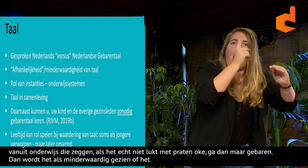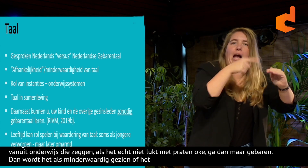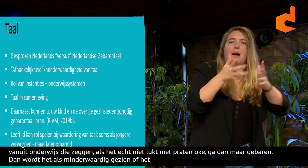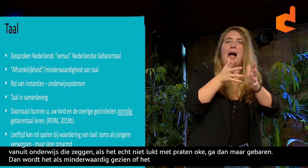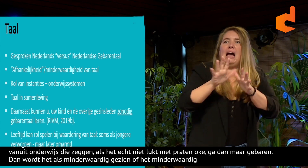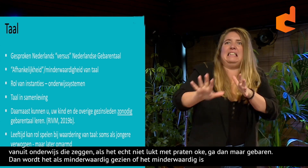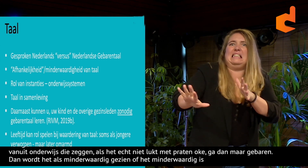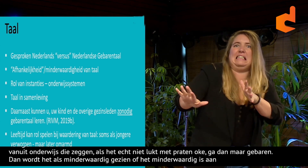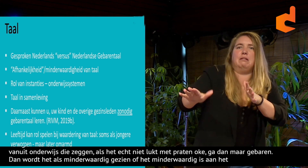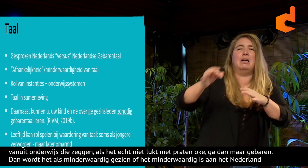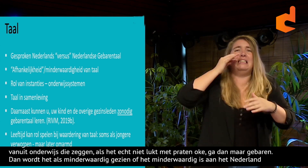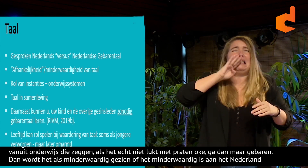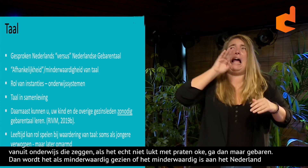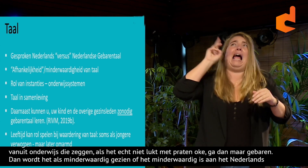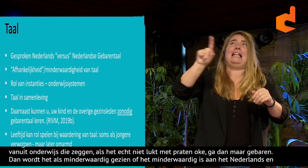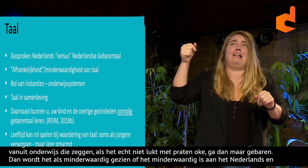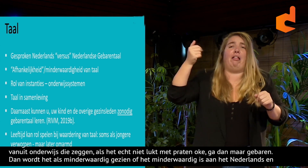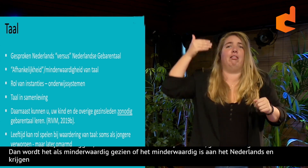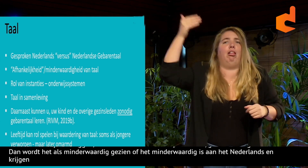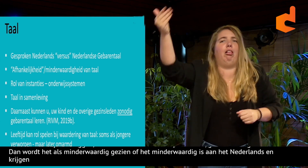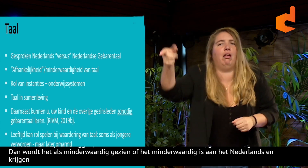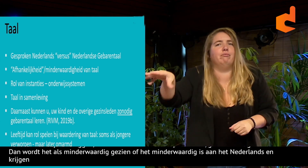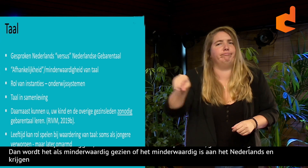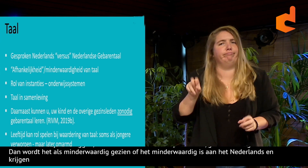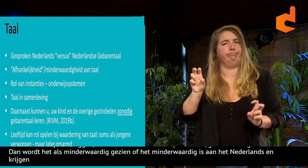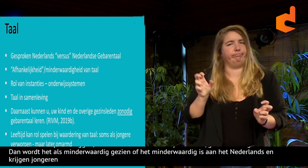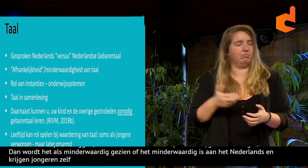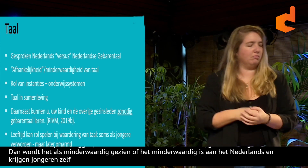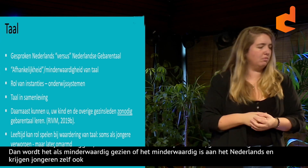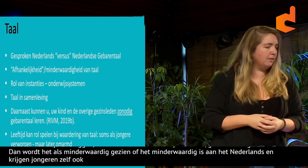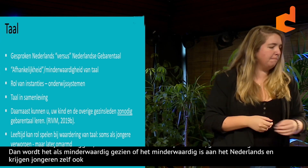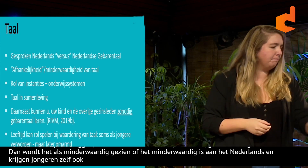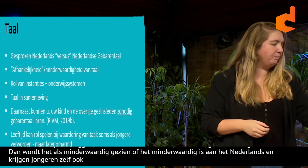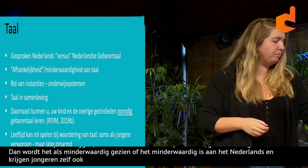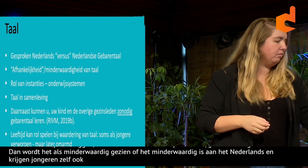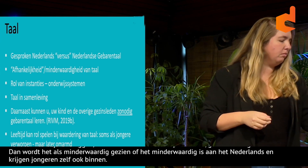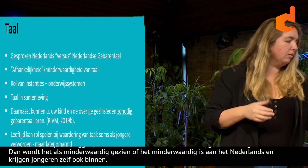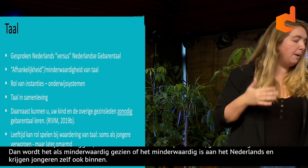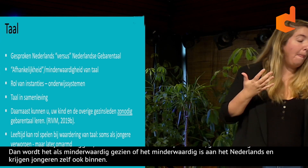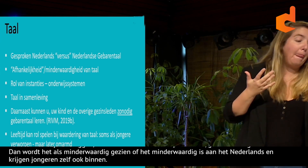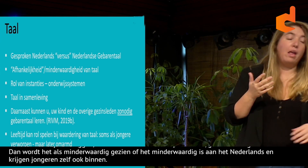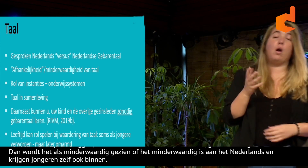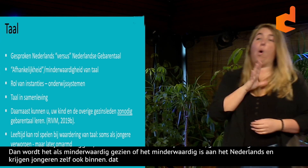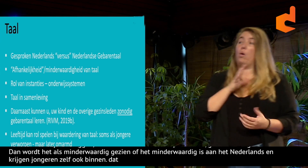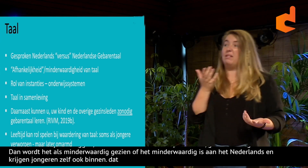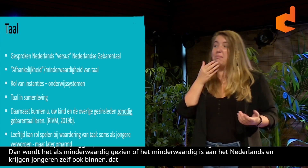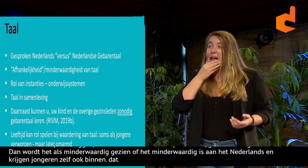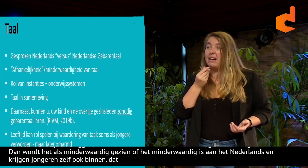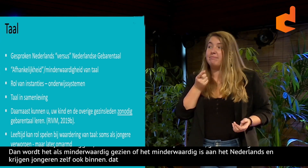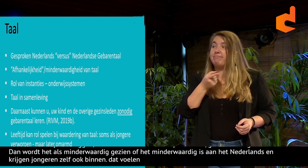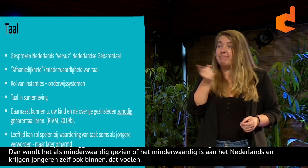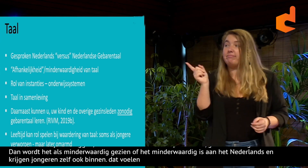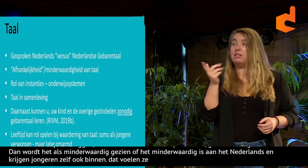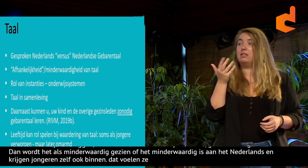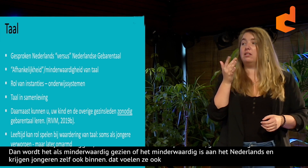krijgen jongeren natuurlijk zelf ook binnen. Dat voelen ze ook. Dat praten dus meer belangrijk is in gebaren. Alleen als het